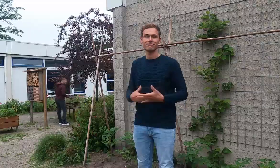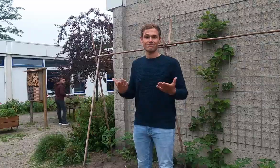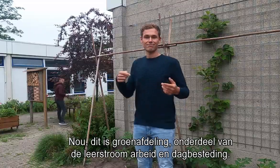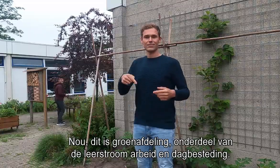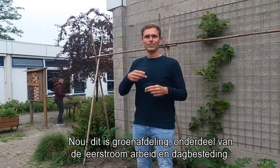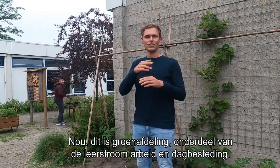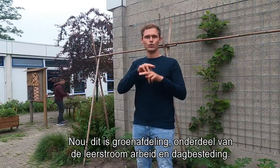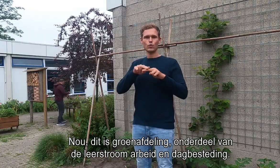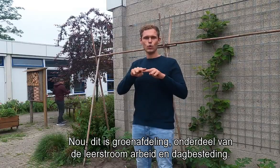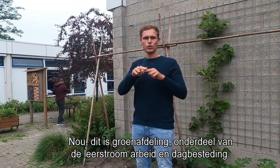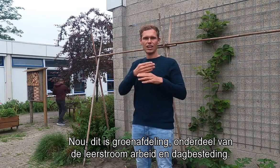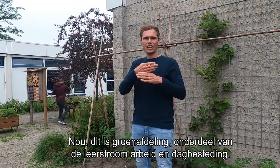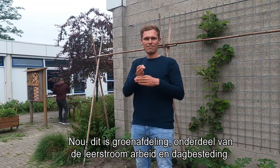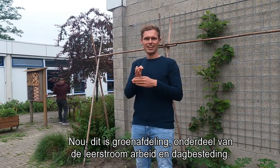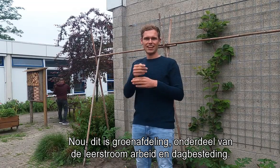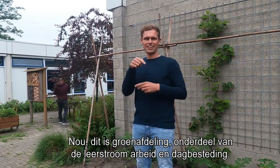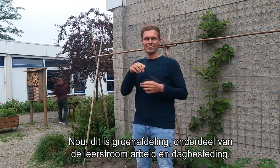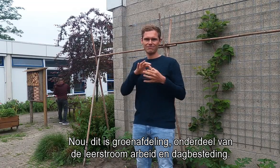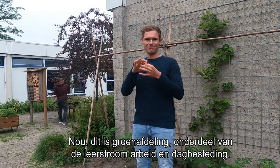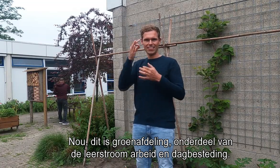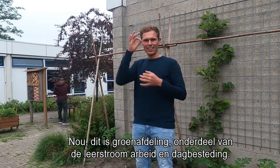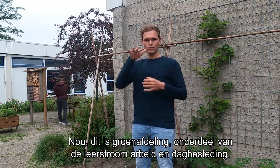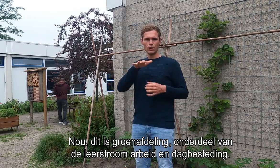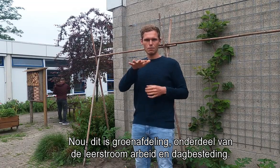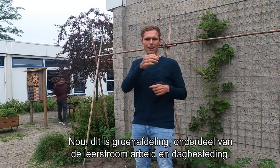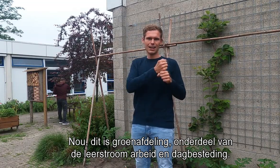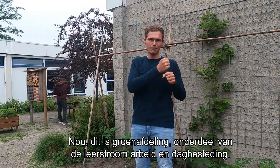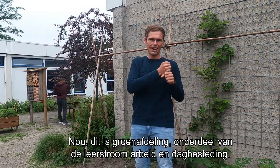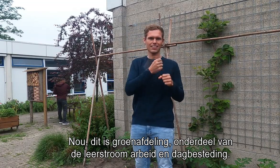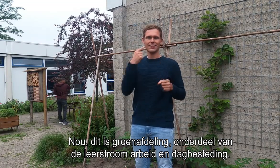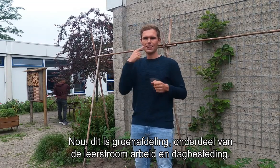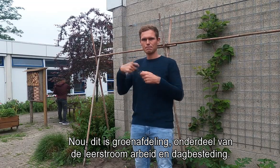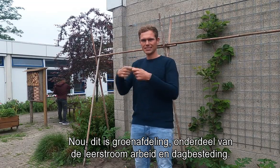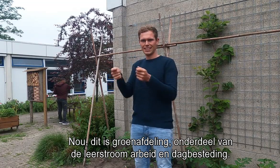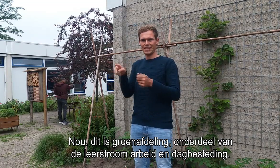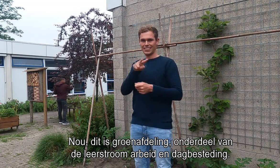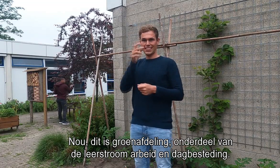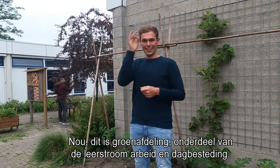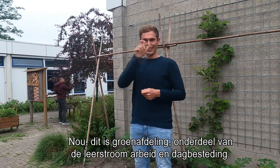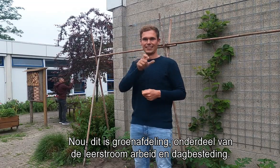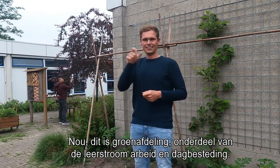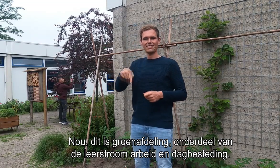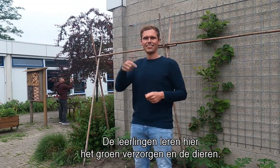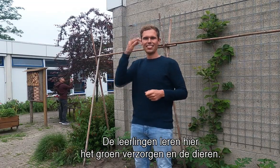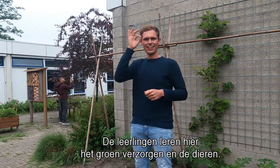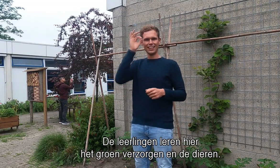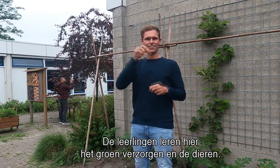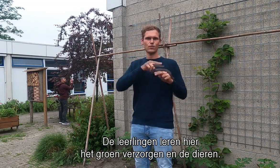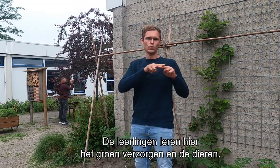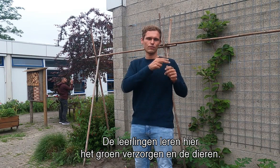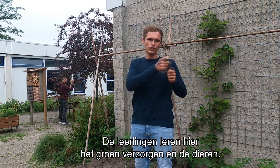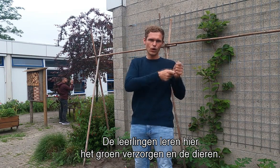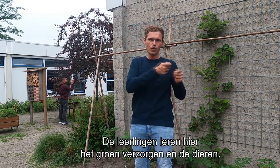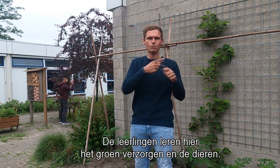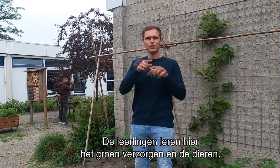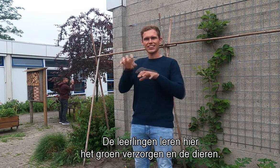Nou, dit is de groenafdeling. Onderdeel van de leersloom, arbeid en dagbesteding. Leerlingen leren hier het groen